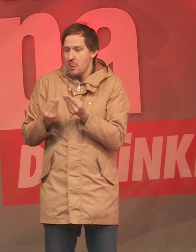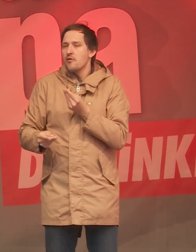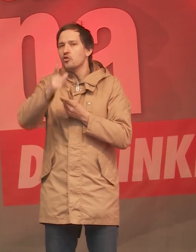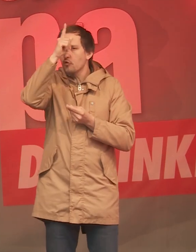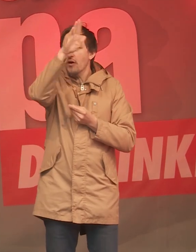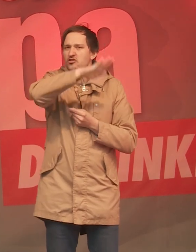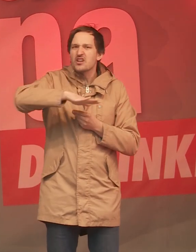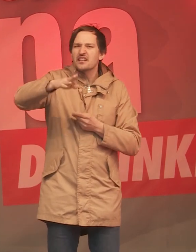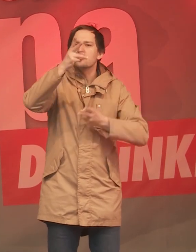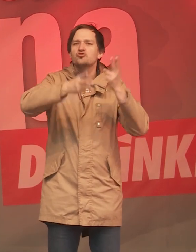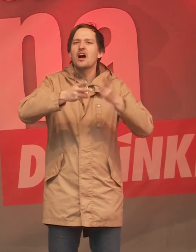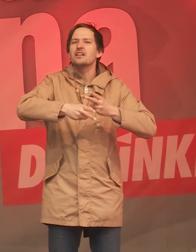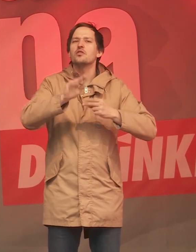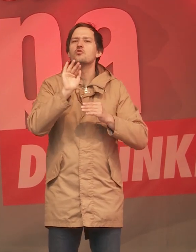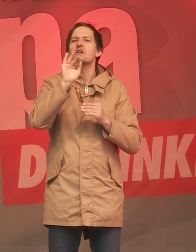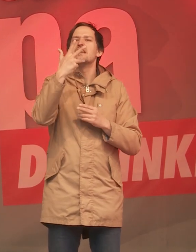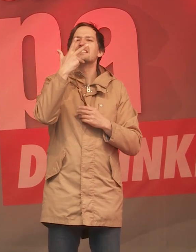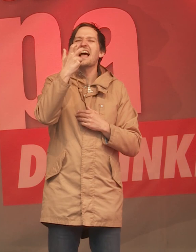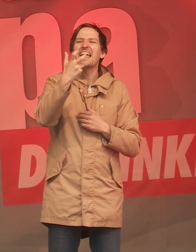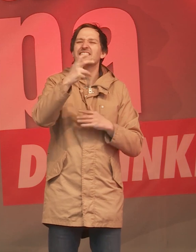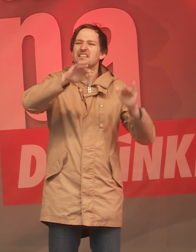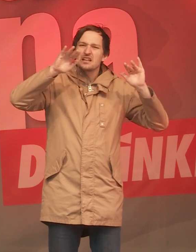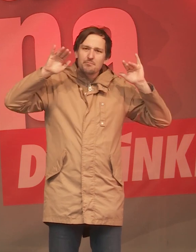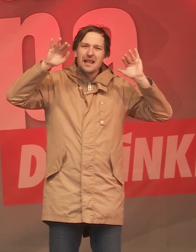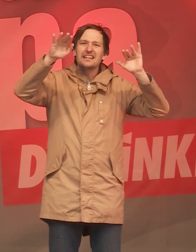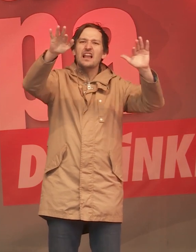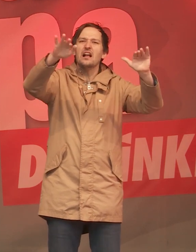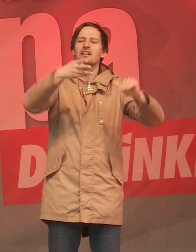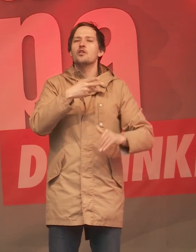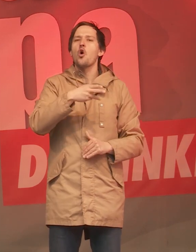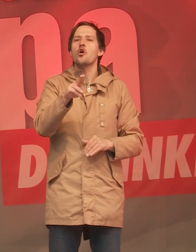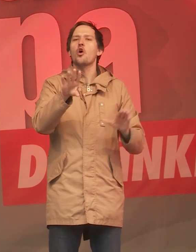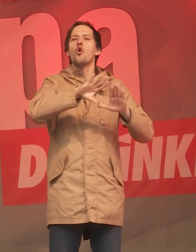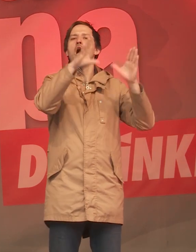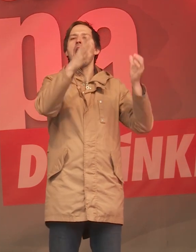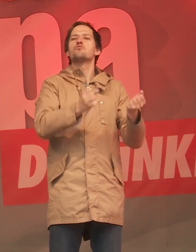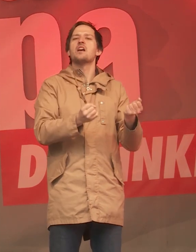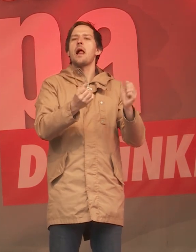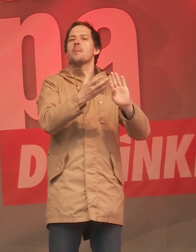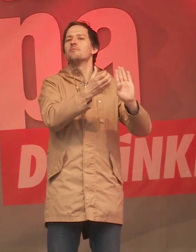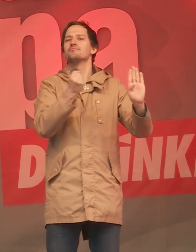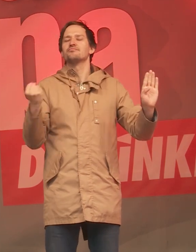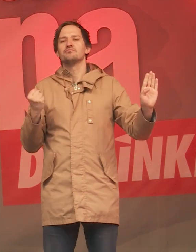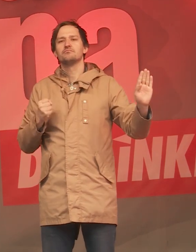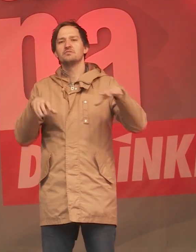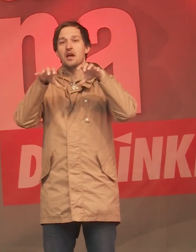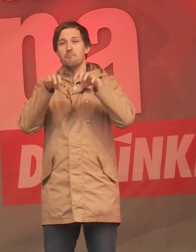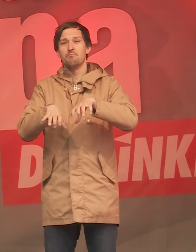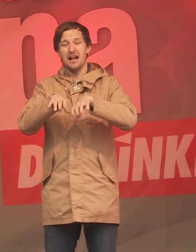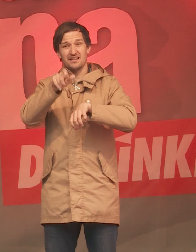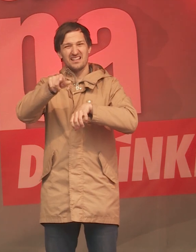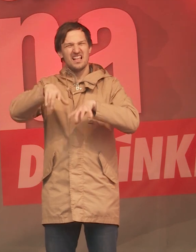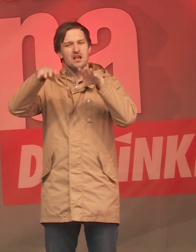Schadenentgang von über 30 Milliarden Euro, die aus dem Haushalt geraubt wurden. Von Bänkern, die in